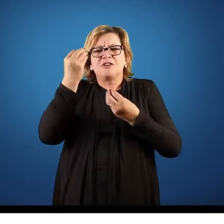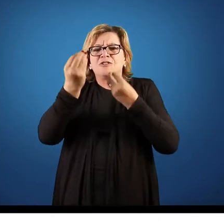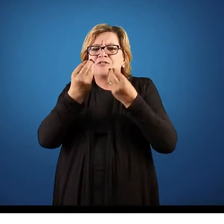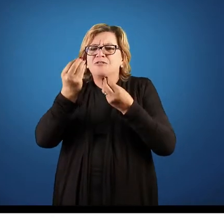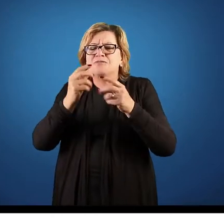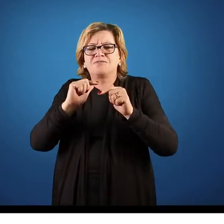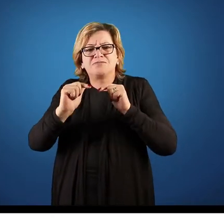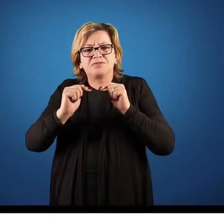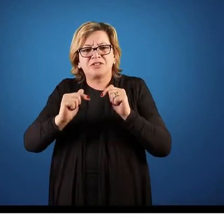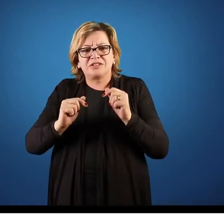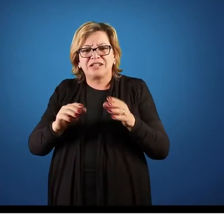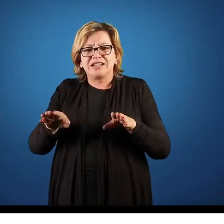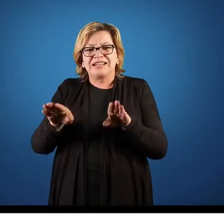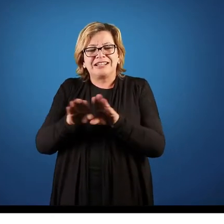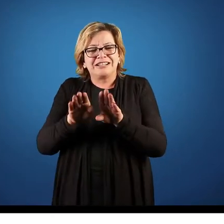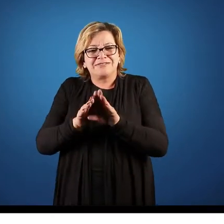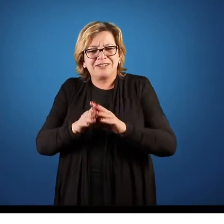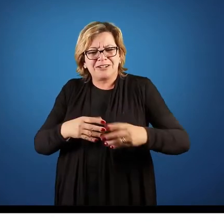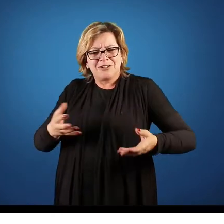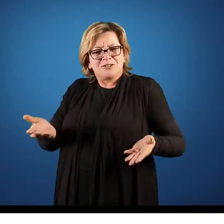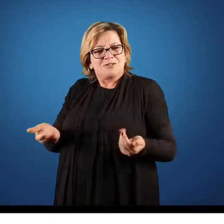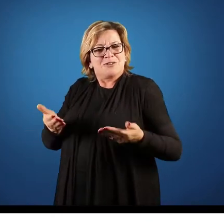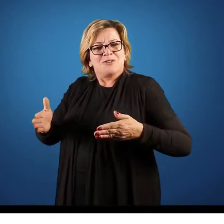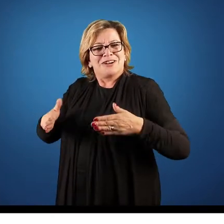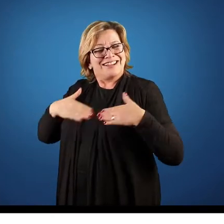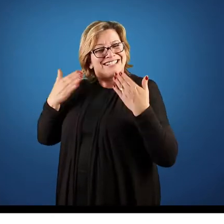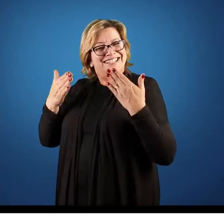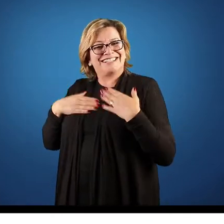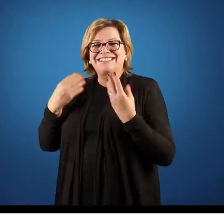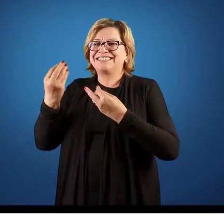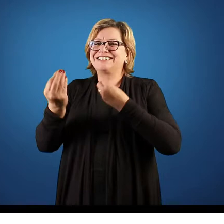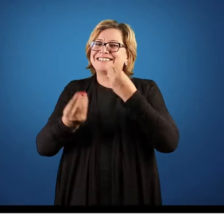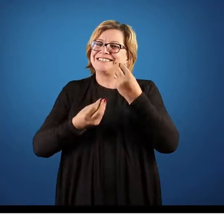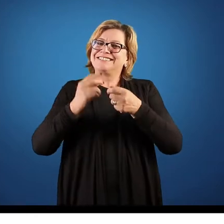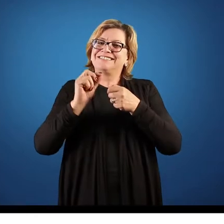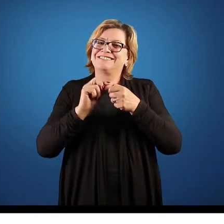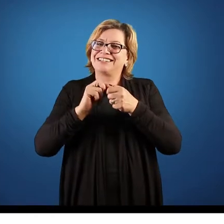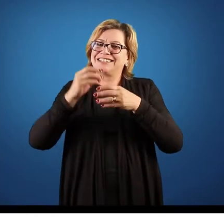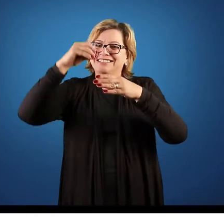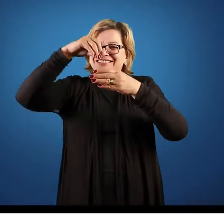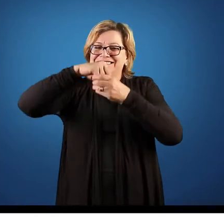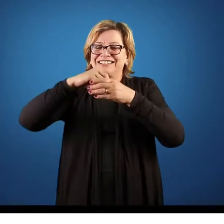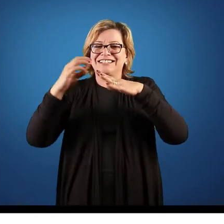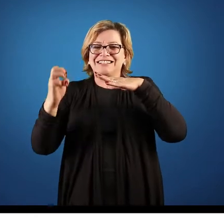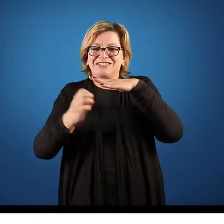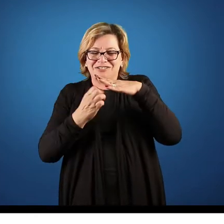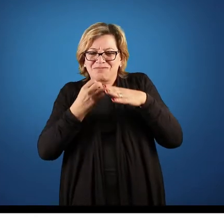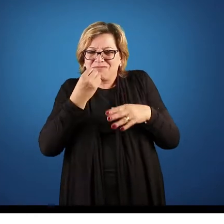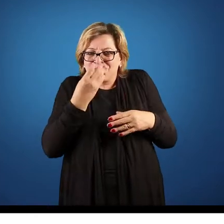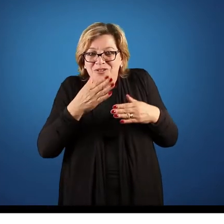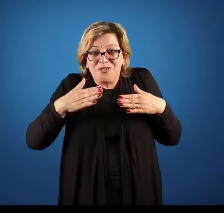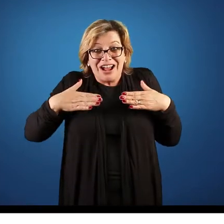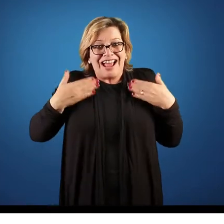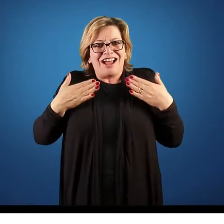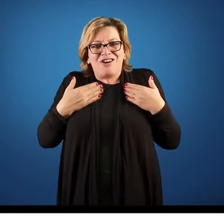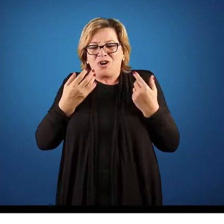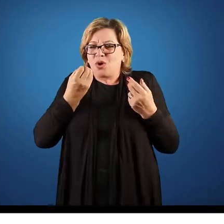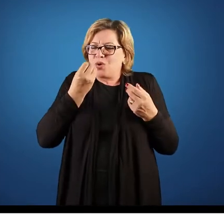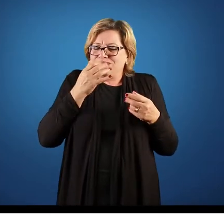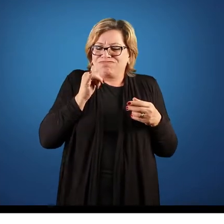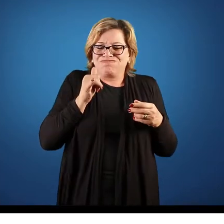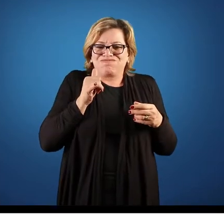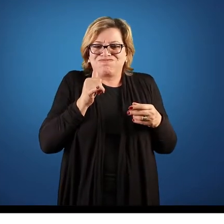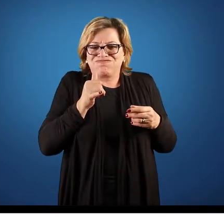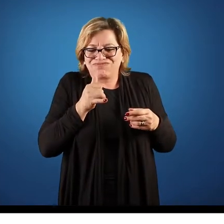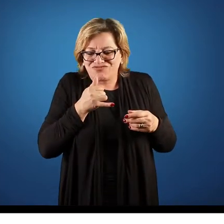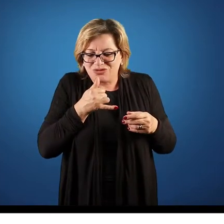como que ele trabalha a energia dentro da organização. Então, às vezes, como que é essa energia, é uma energia positiva dentro da organização, deixa todo mundo